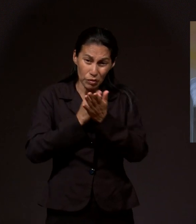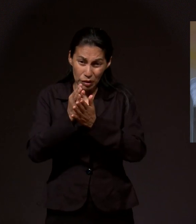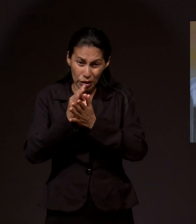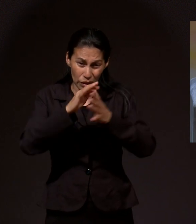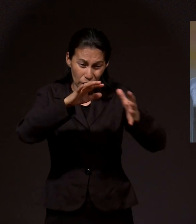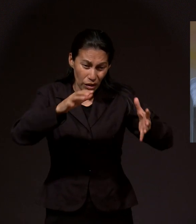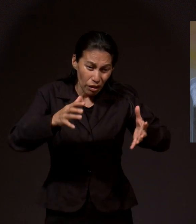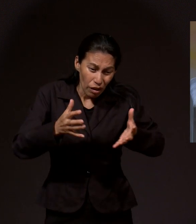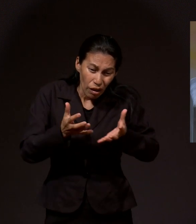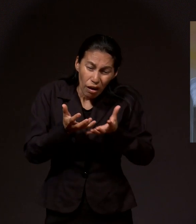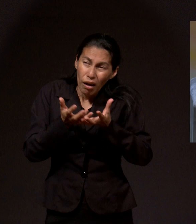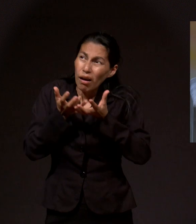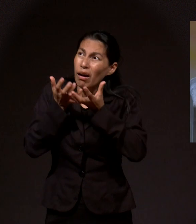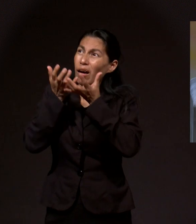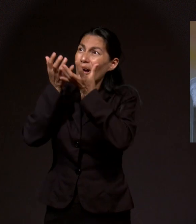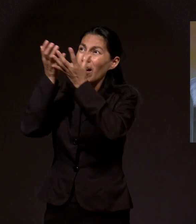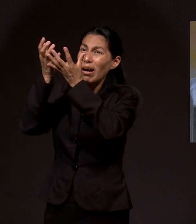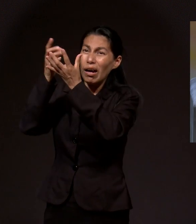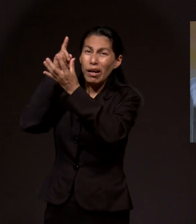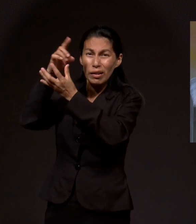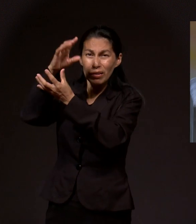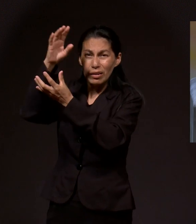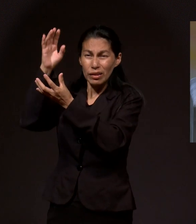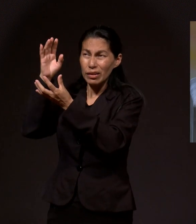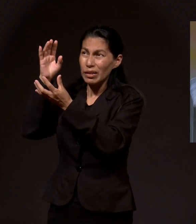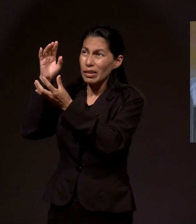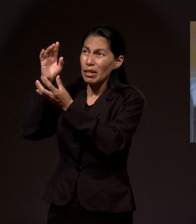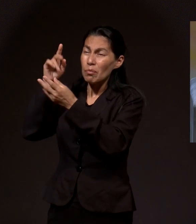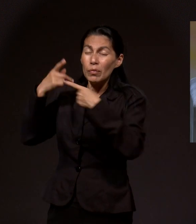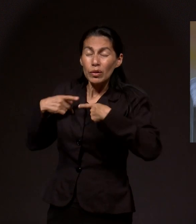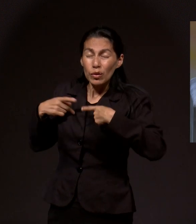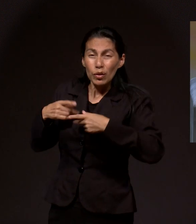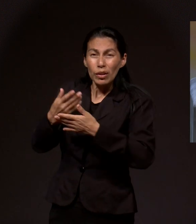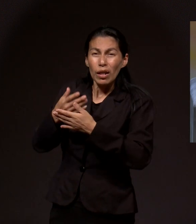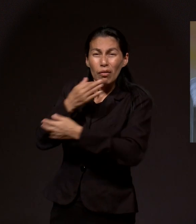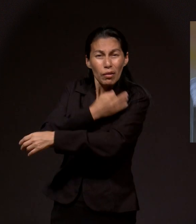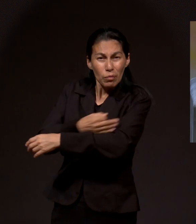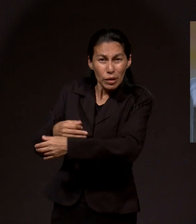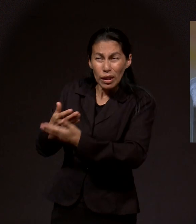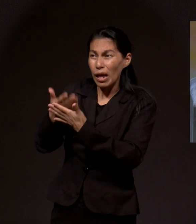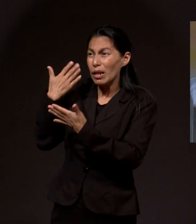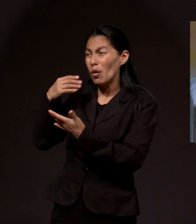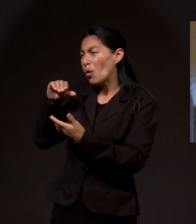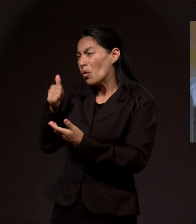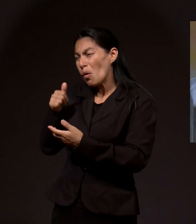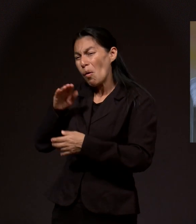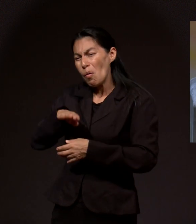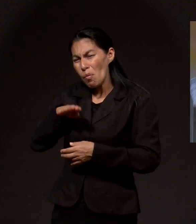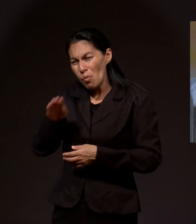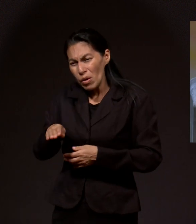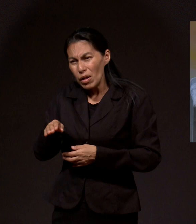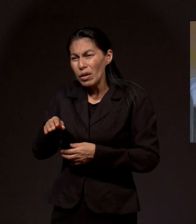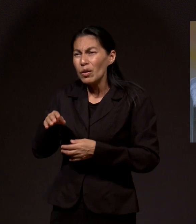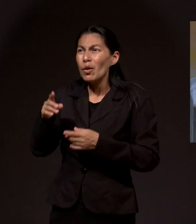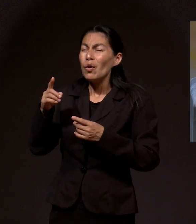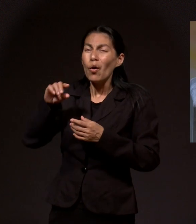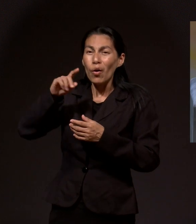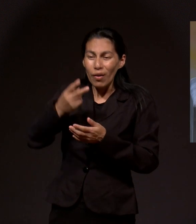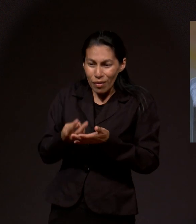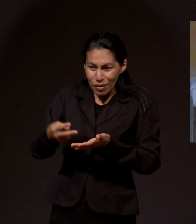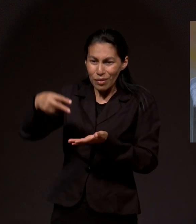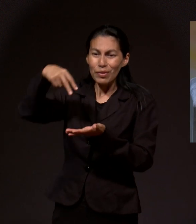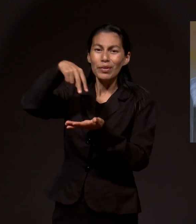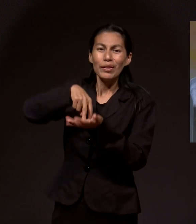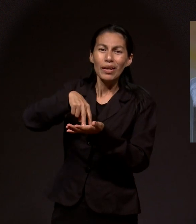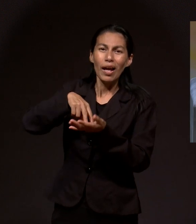queridos. Y un mundo diferente al que hoy vivimos. Y pues invito a las personas que están